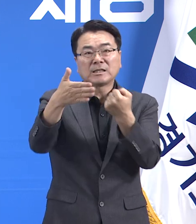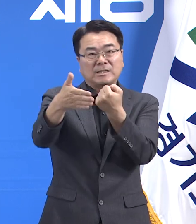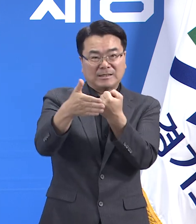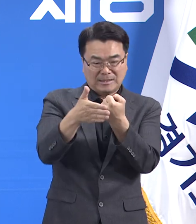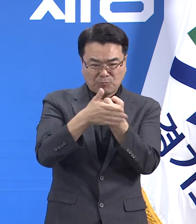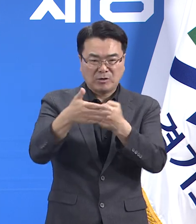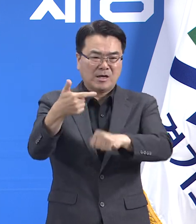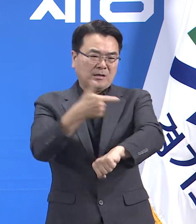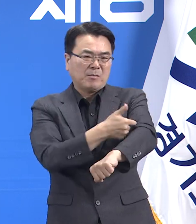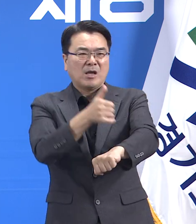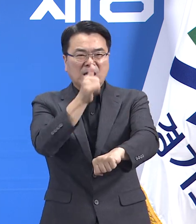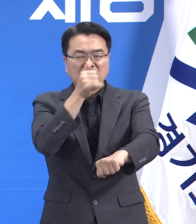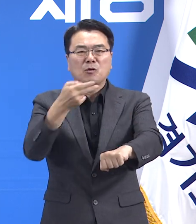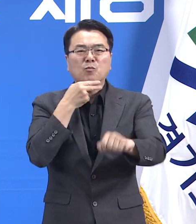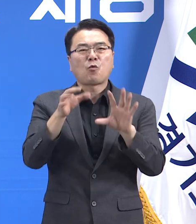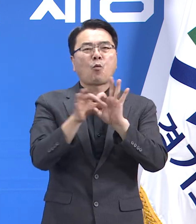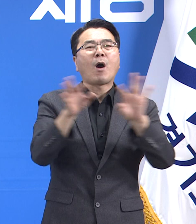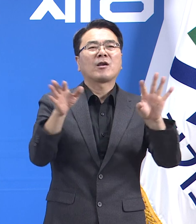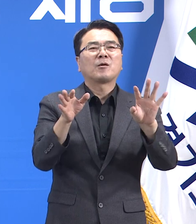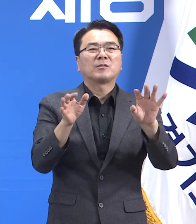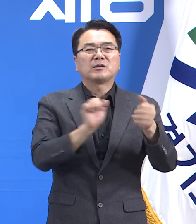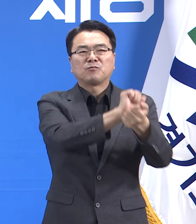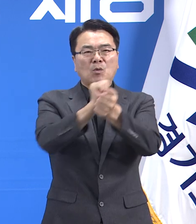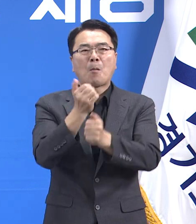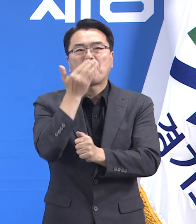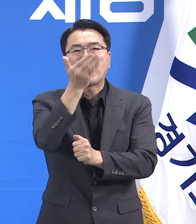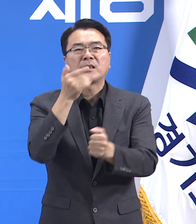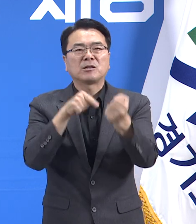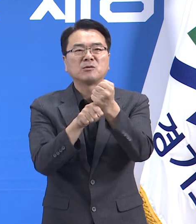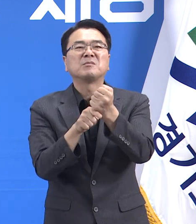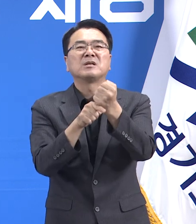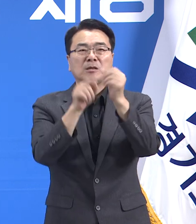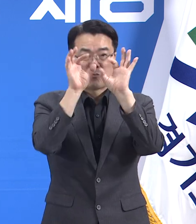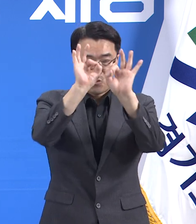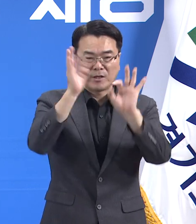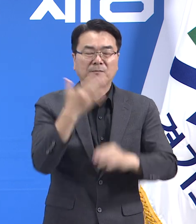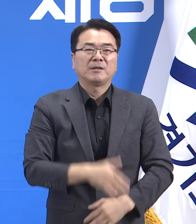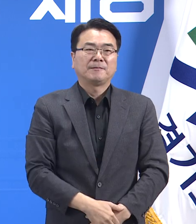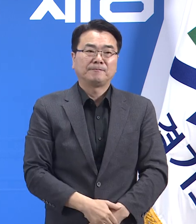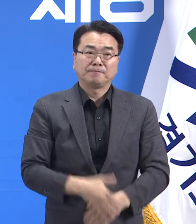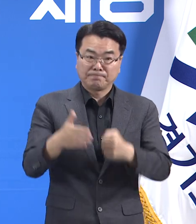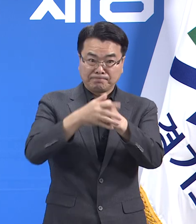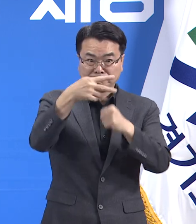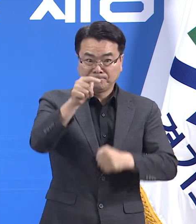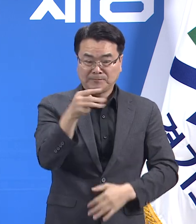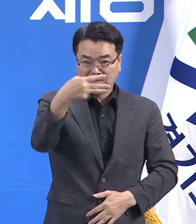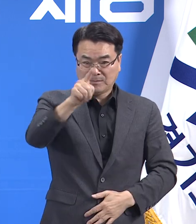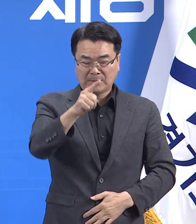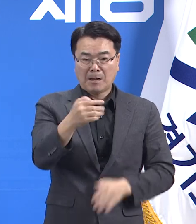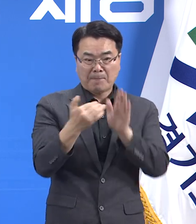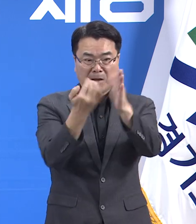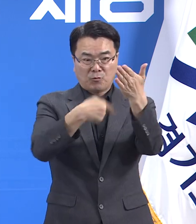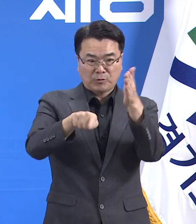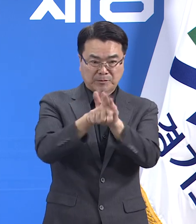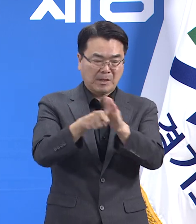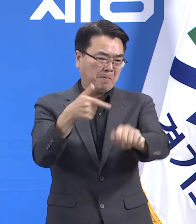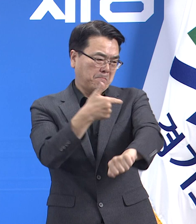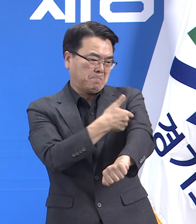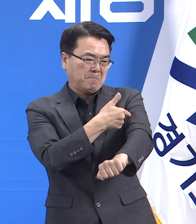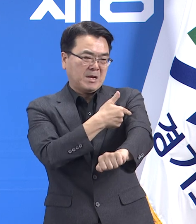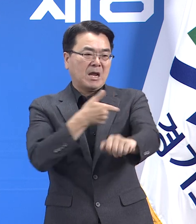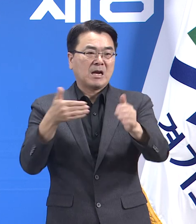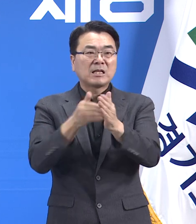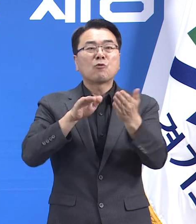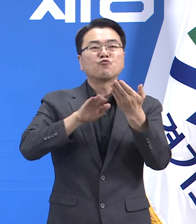분석했습니다. 결론적으로 보고서에서는 델타 변이 확산을 막기 위해서는 이미 백신 접종을 마쳤다고